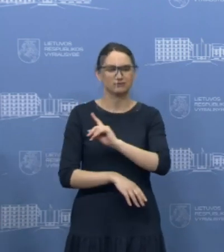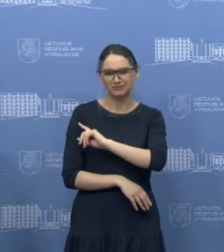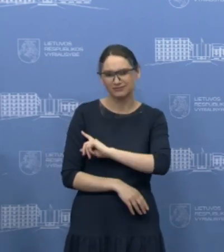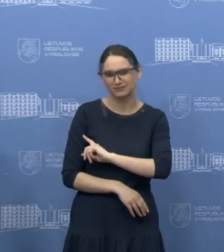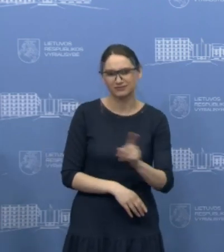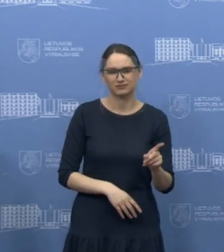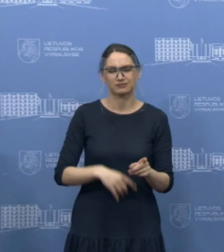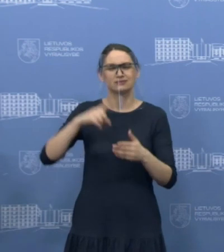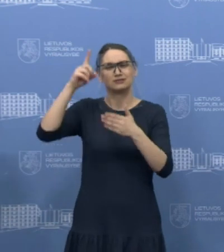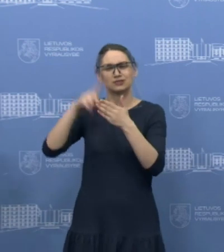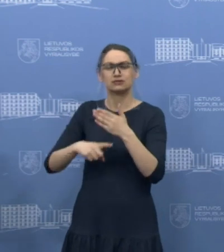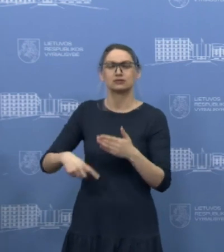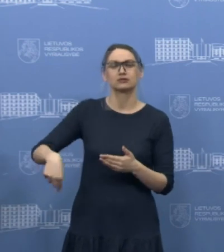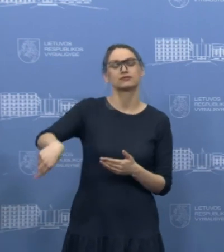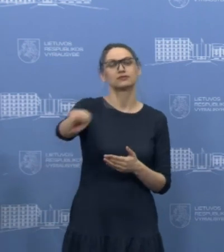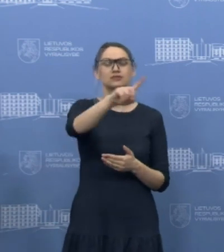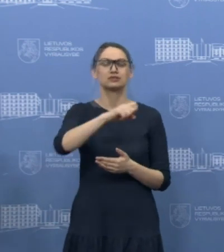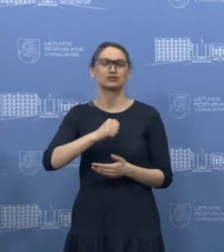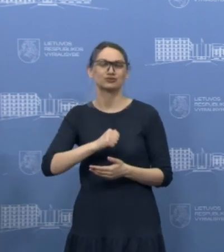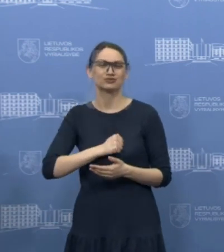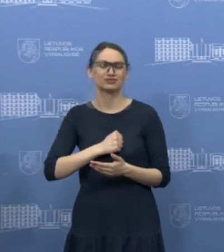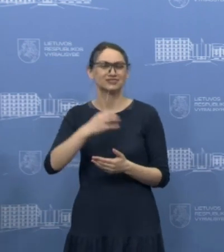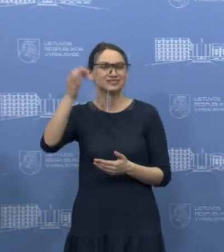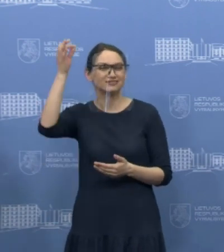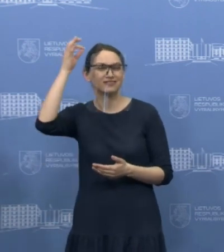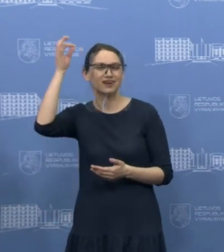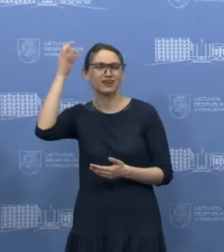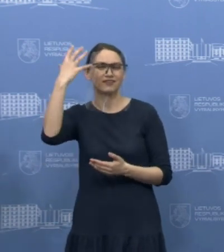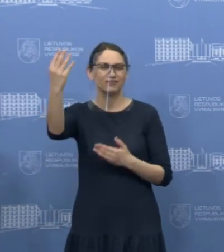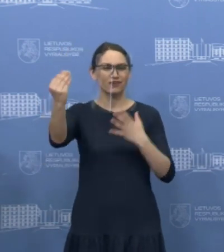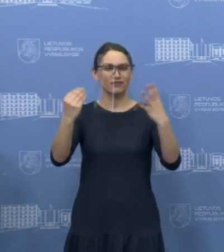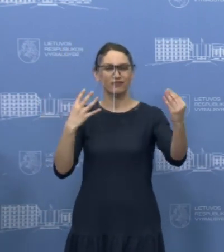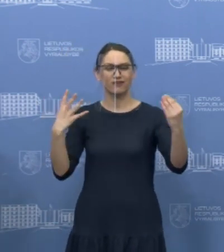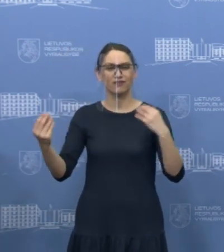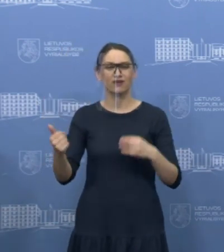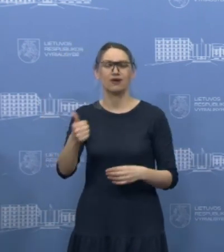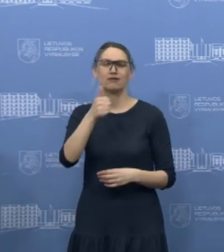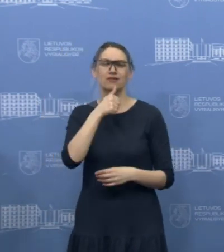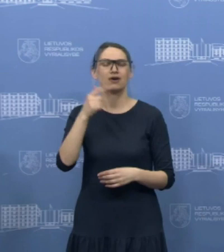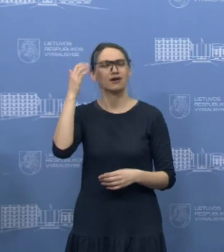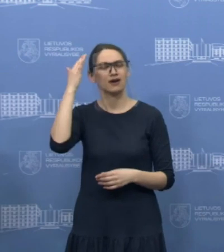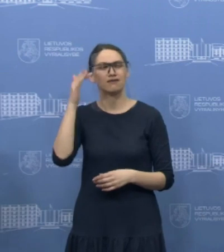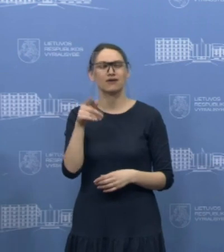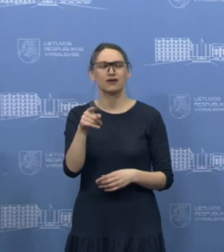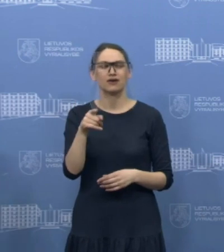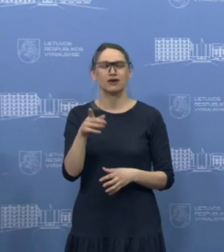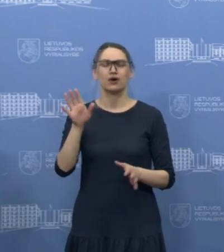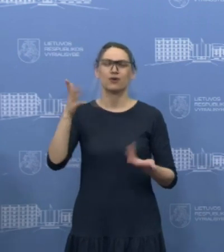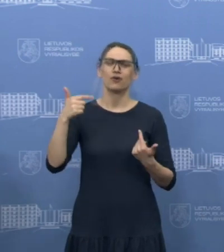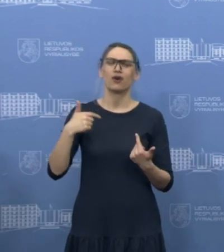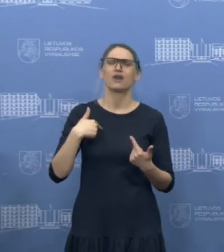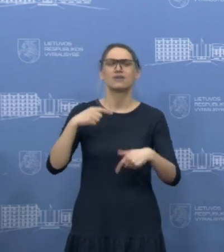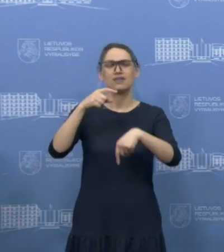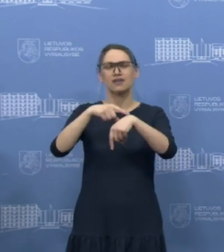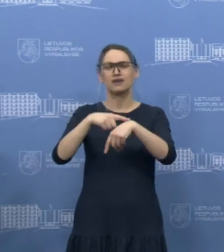jūs kiekvienas turite savo svajonį. Pavyzdžiui, jūs visą laiką galvojate, jeigu aš